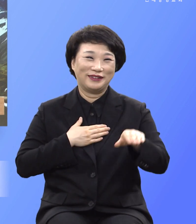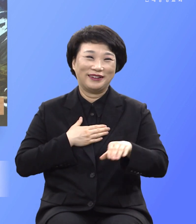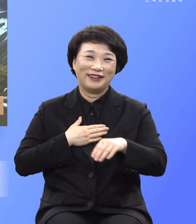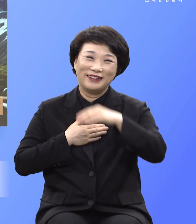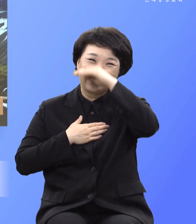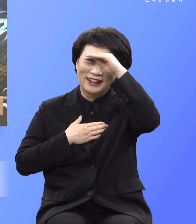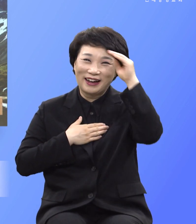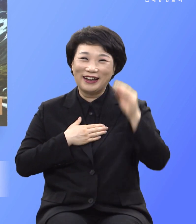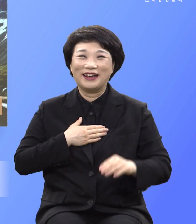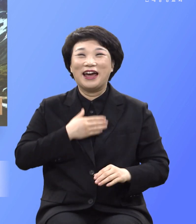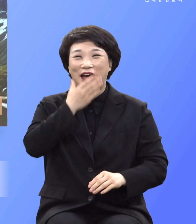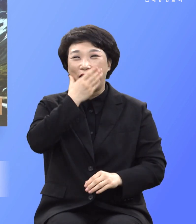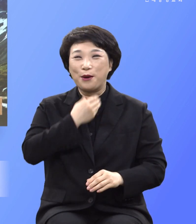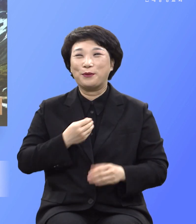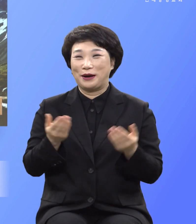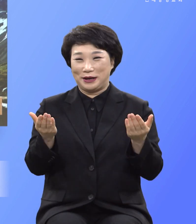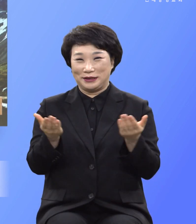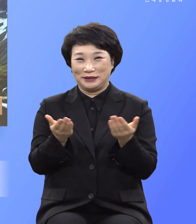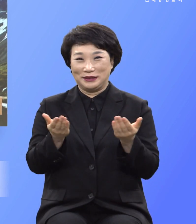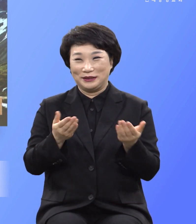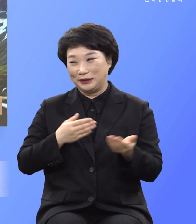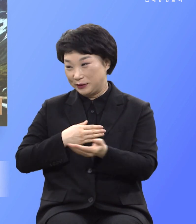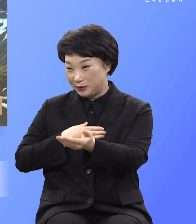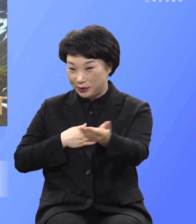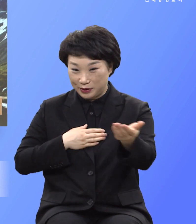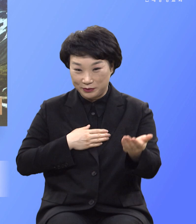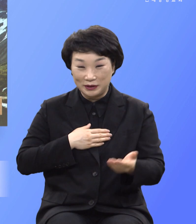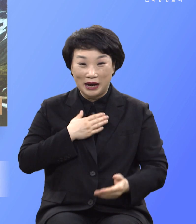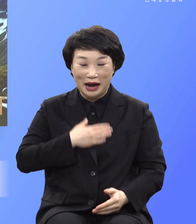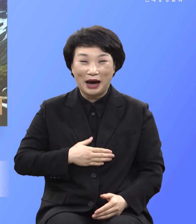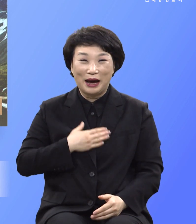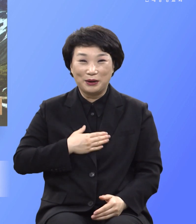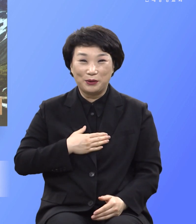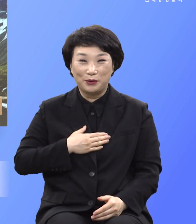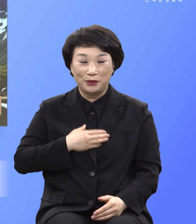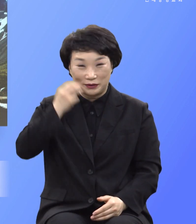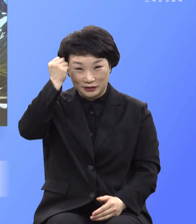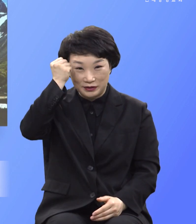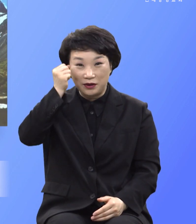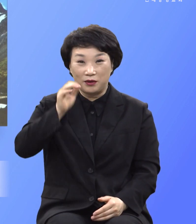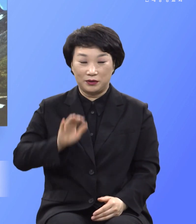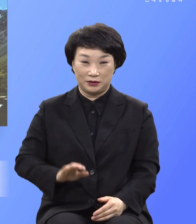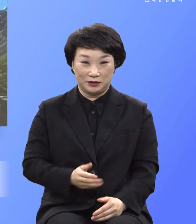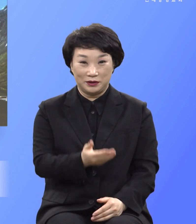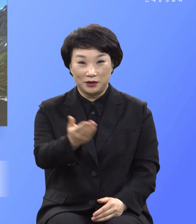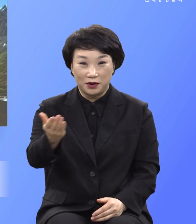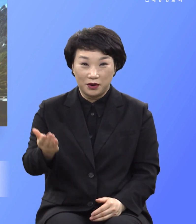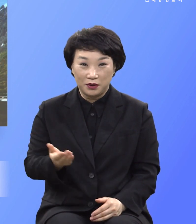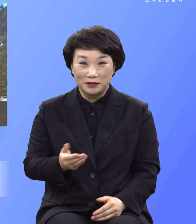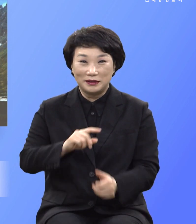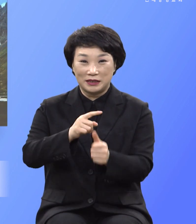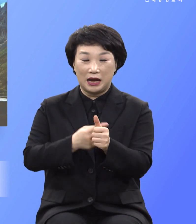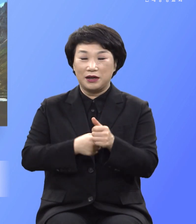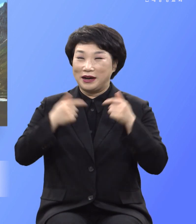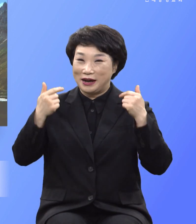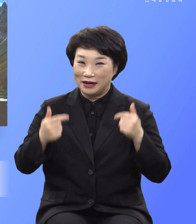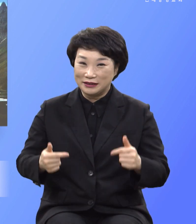행복한가를 여러분이 안다면 여러분들은 항상 행복